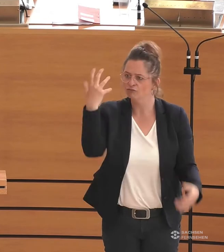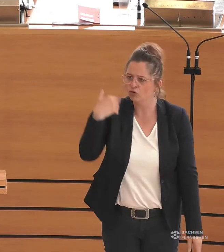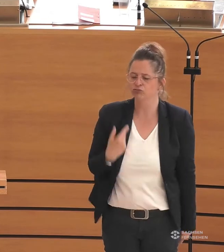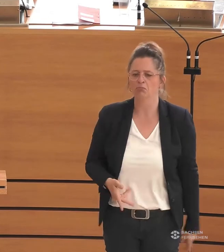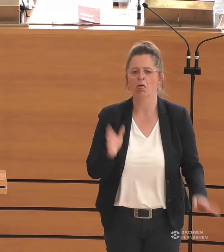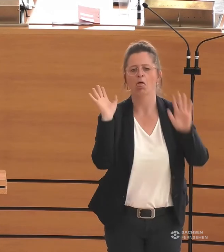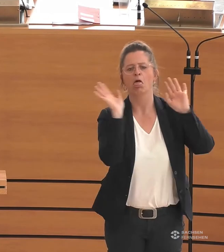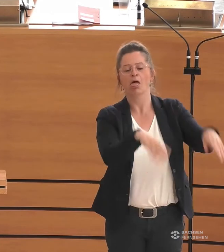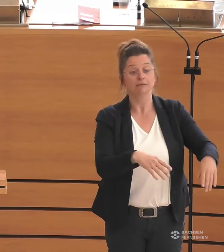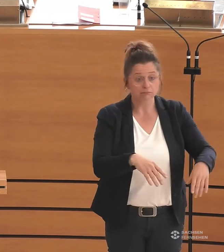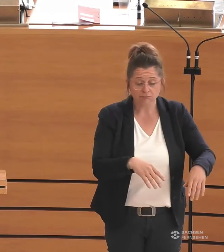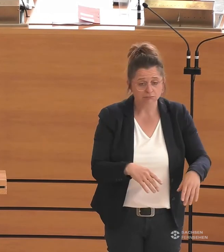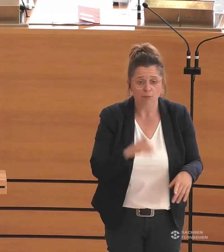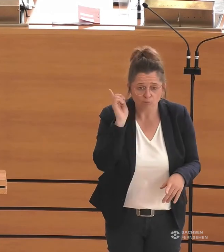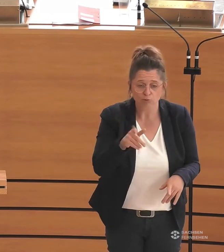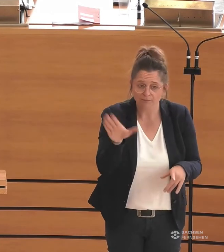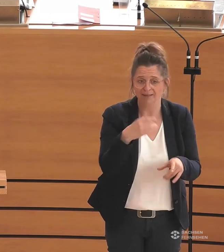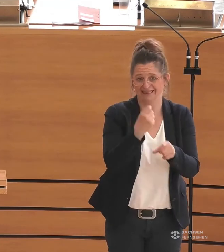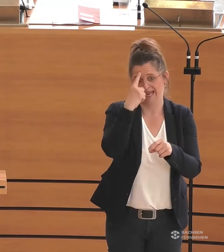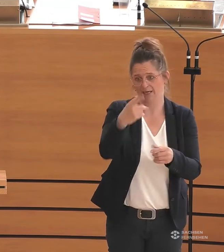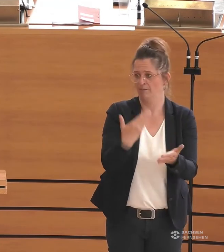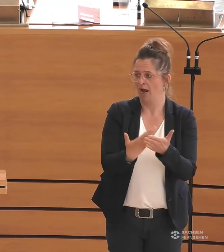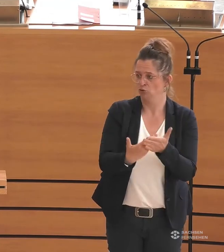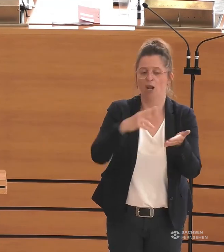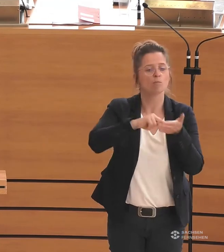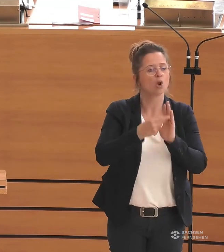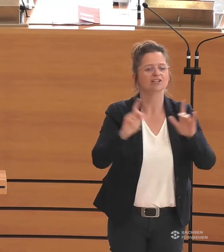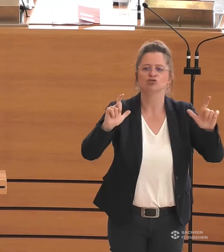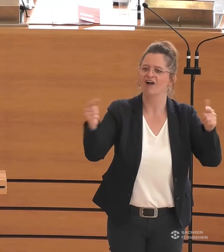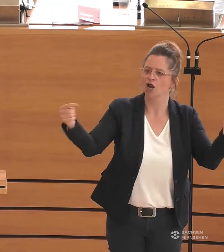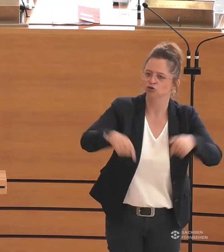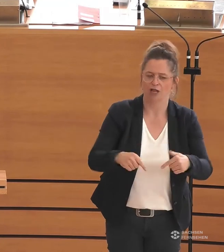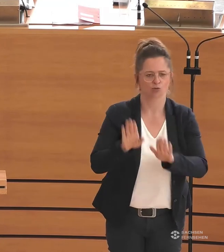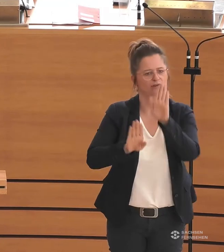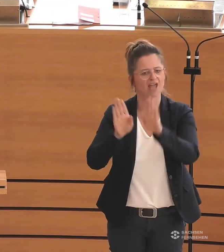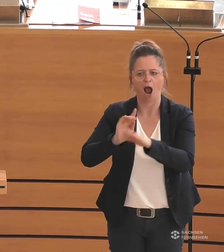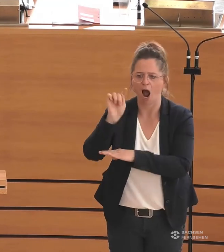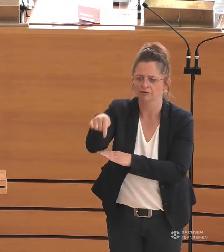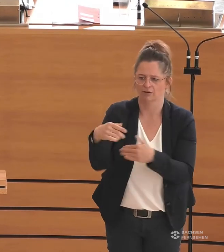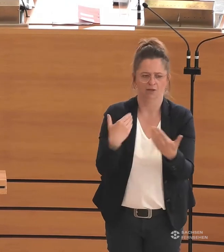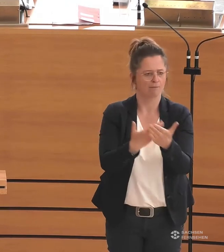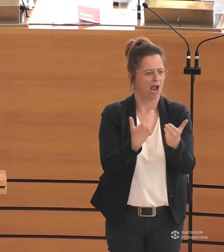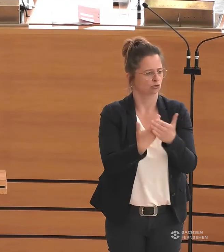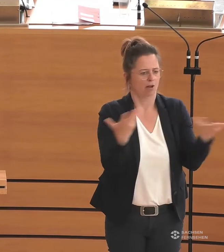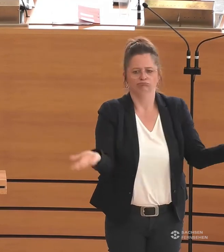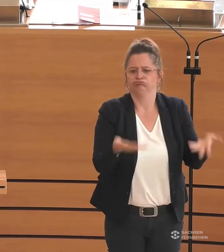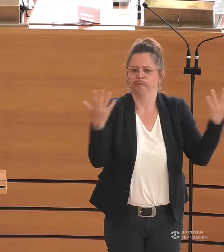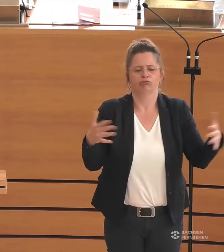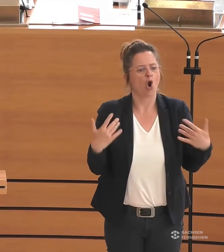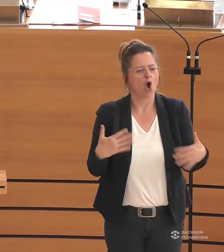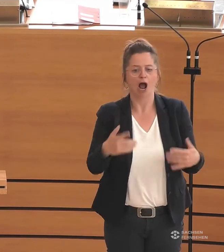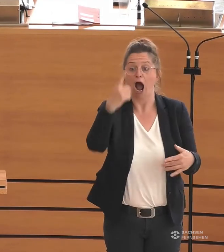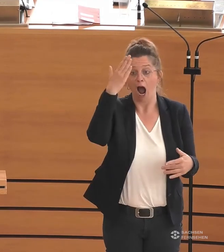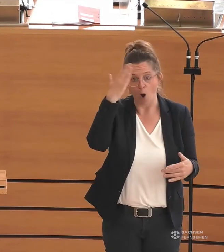eben nicht tun können. Zum Beispiel unsere politischen Veranstaltungen besuchen, zum Beispiel ins Theater gehen, zum Beispiel problemlos durch den